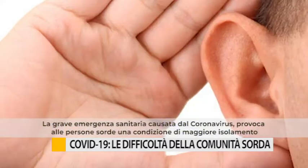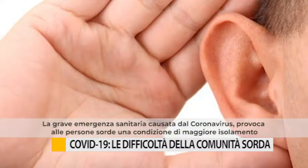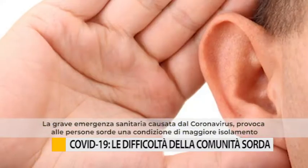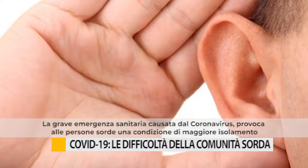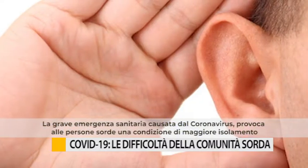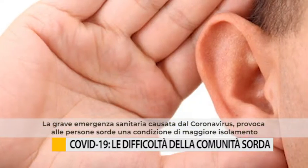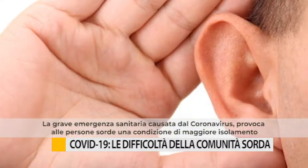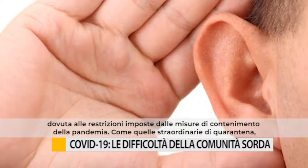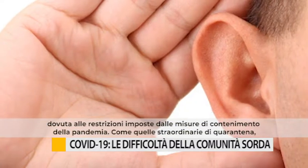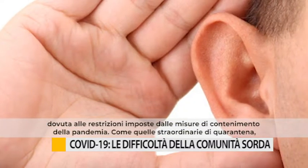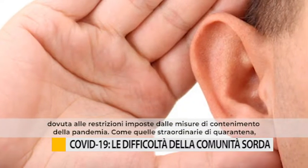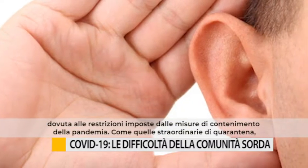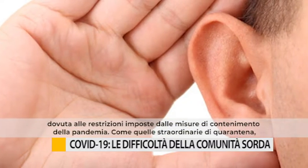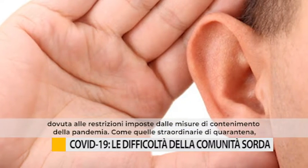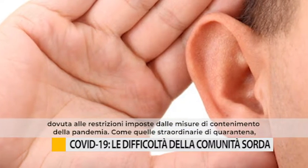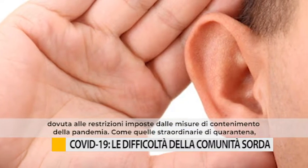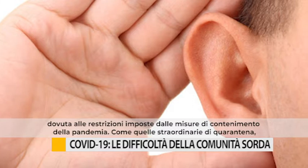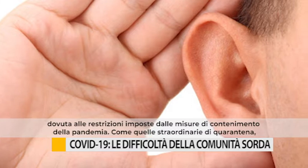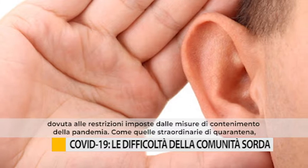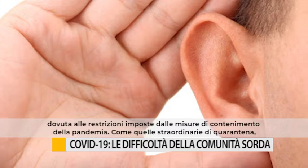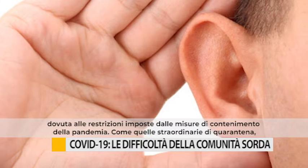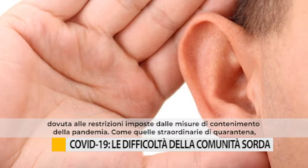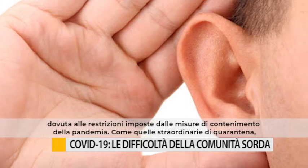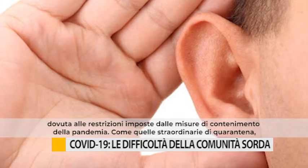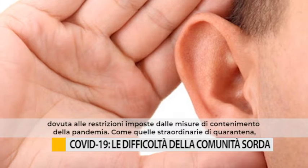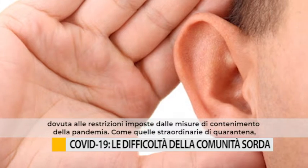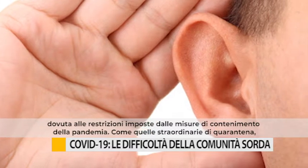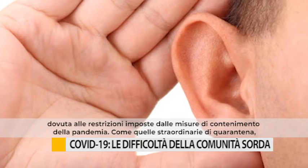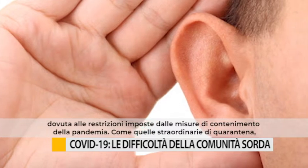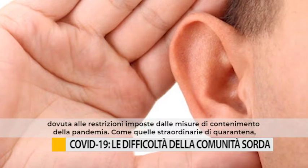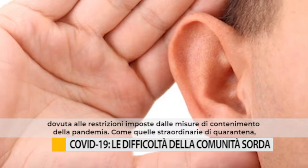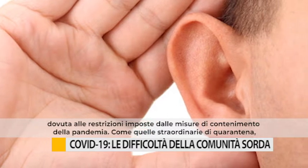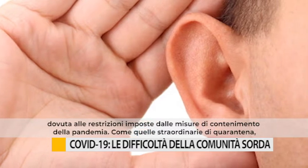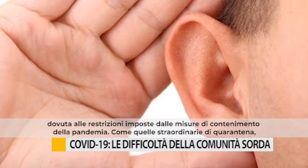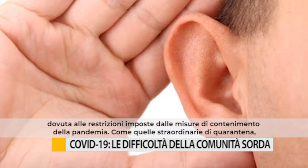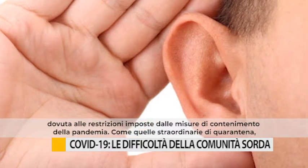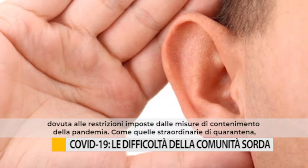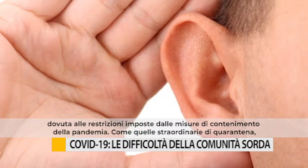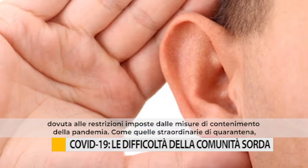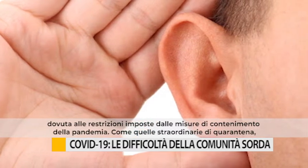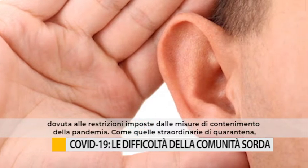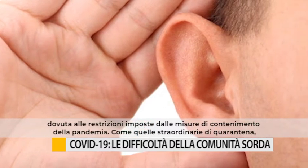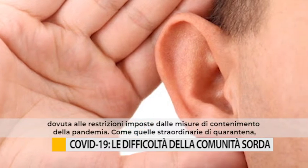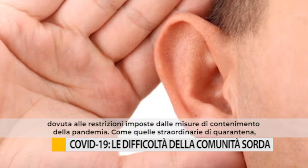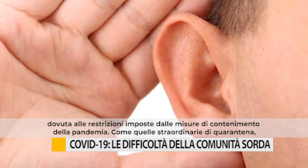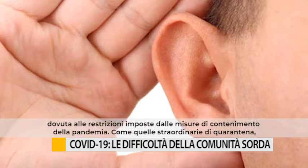isolamento dovuta alle restrizioni imposte dalle misure di contenimento della pandemia, come quelle straordinarie di